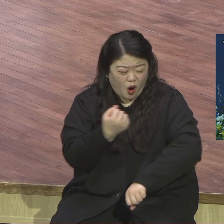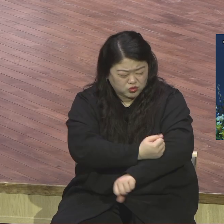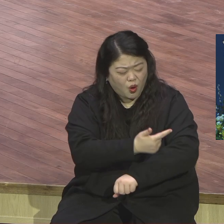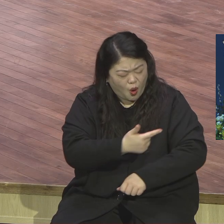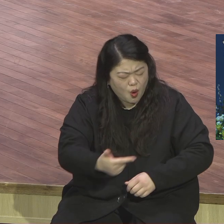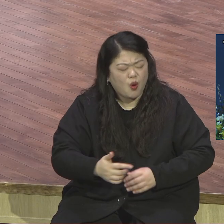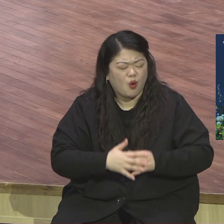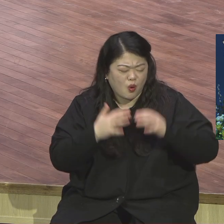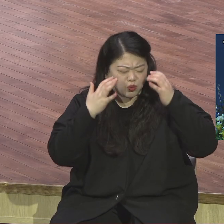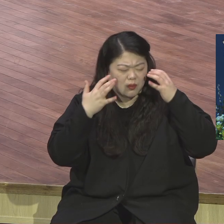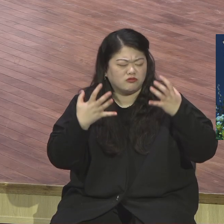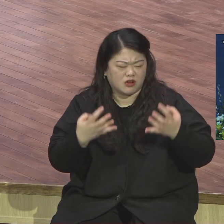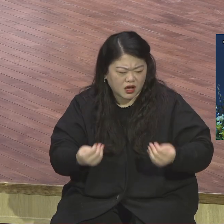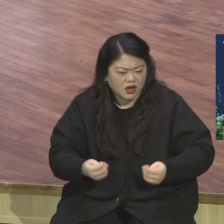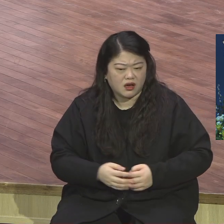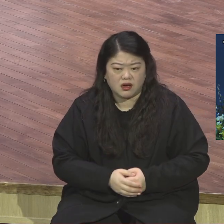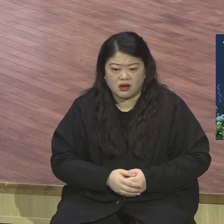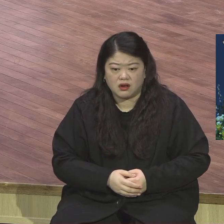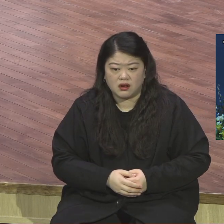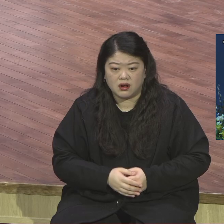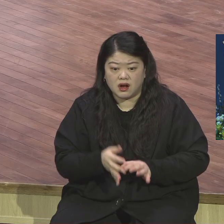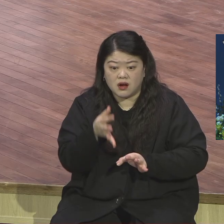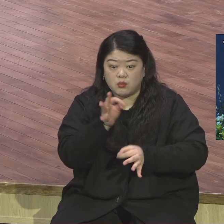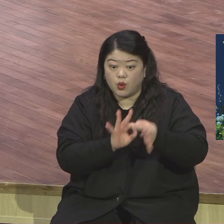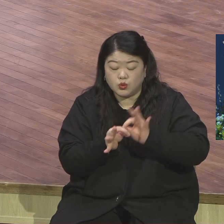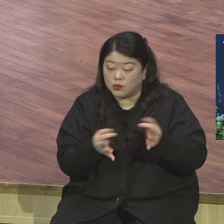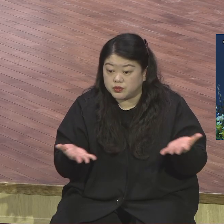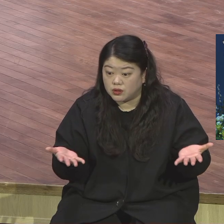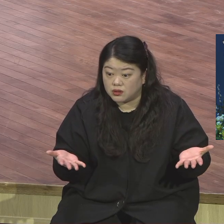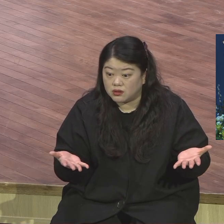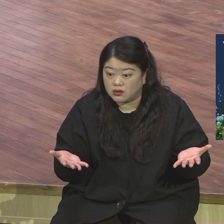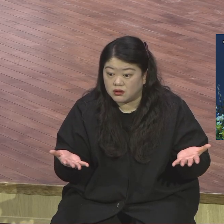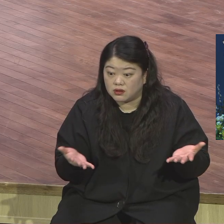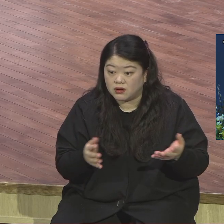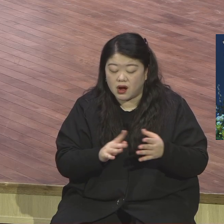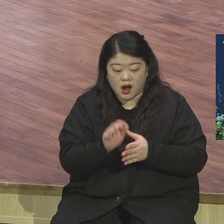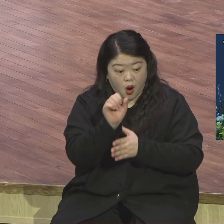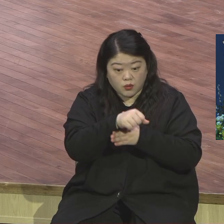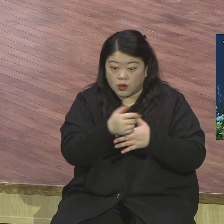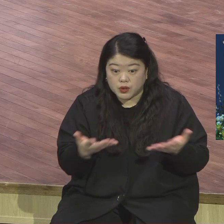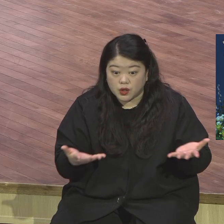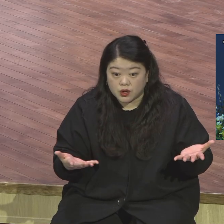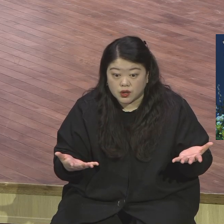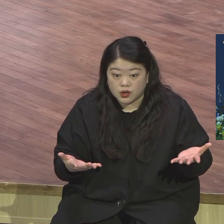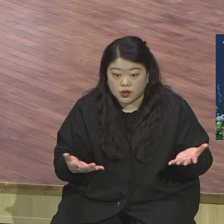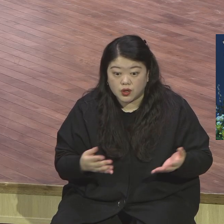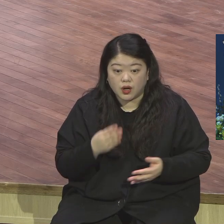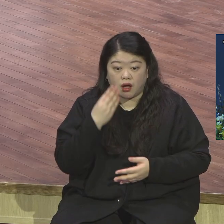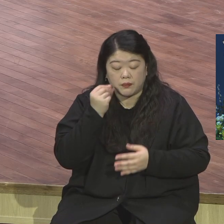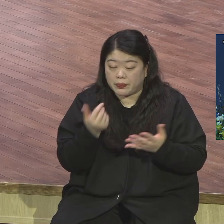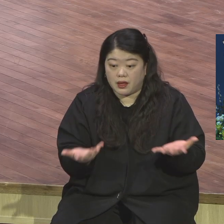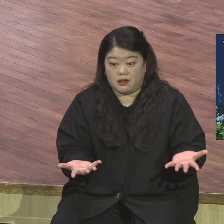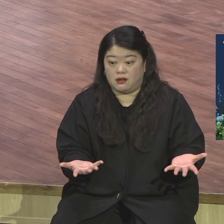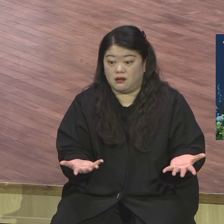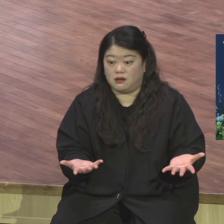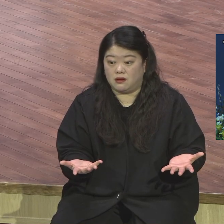새롭게 뿌릴 곡식 종자도 남지 않았다 곡식을